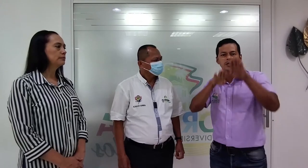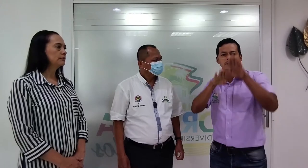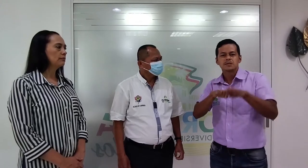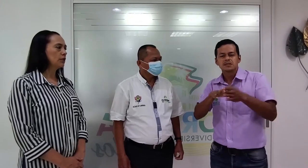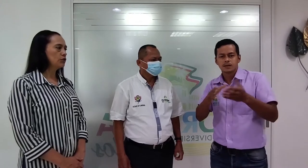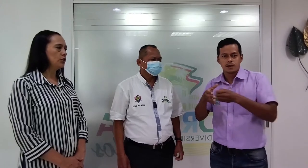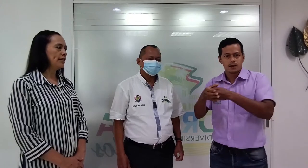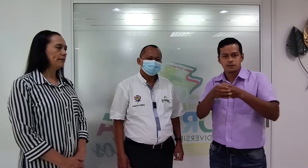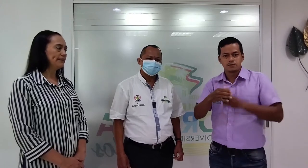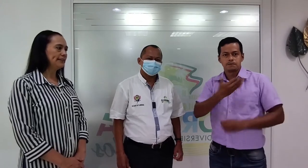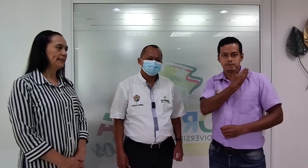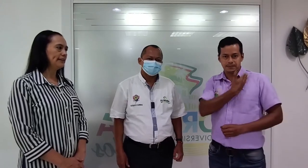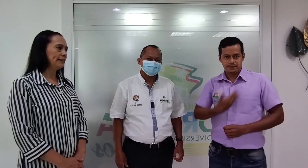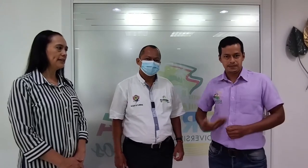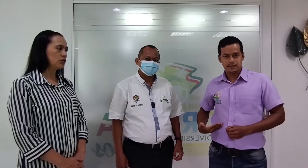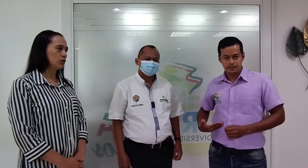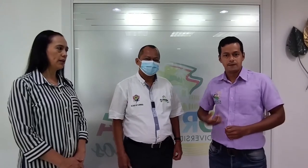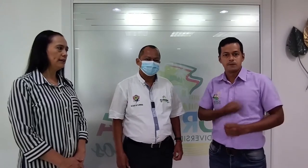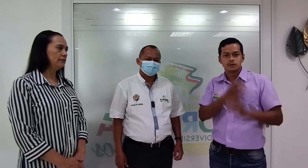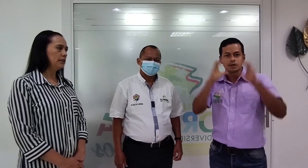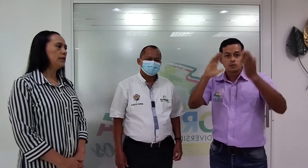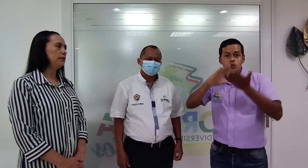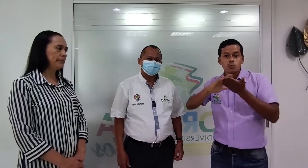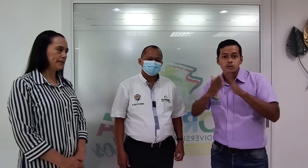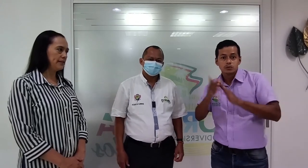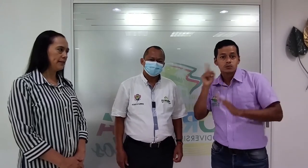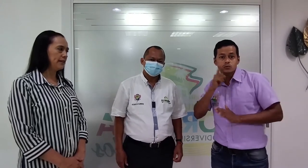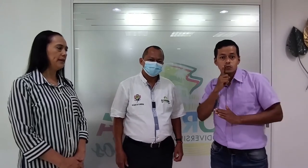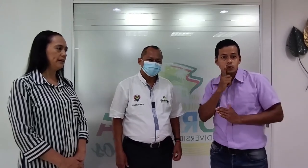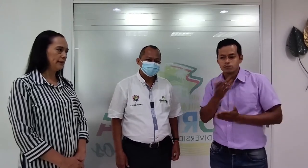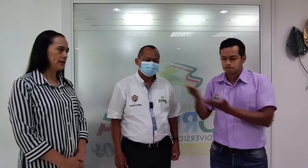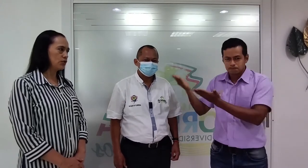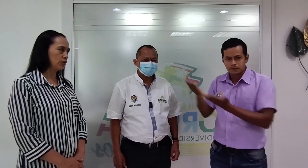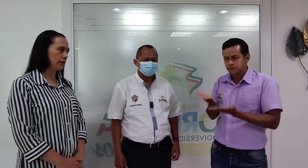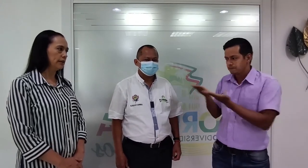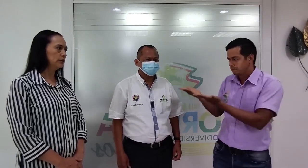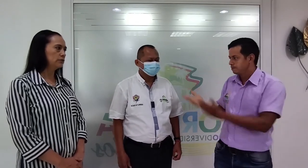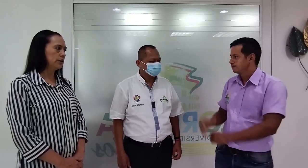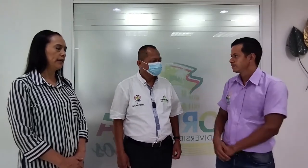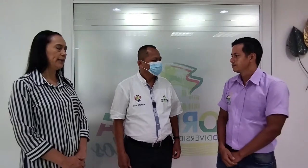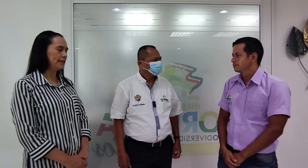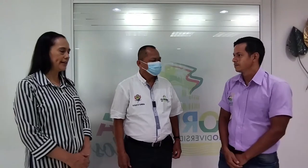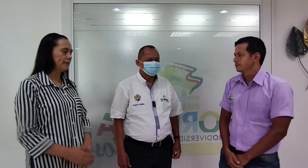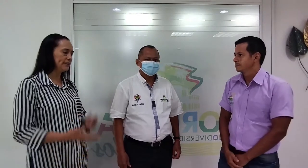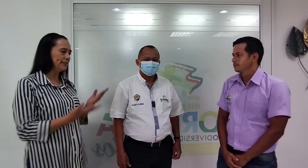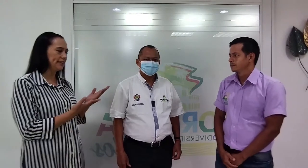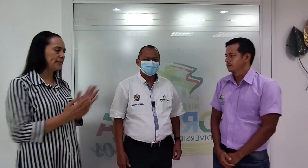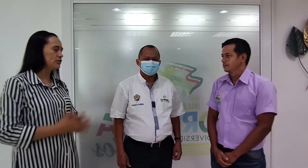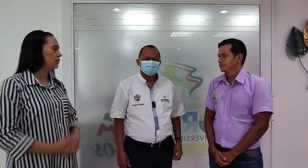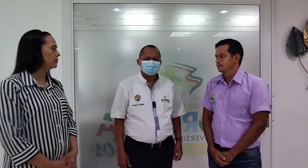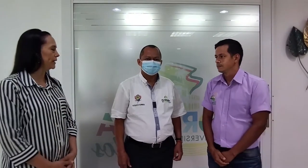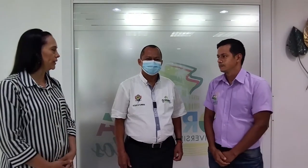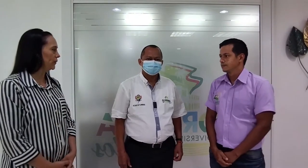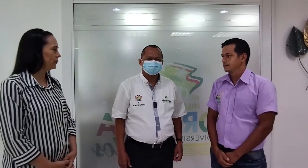Soy el representante Azorca y presidente de Azorca. Quisiera presentar a quien nos acompaña hoy.